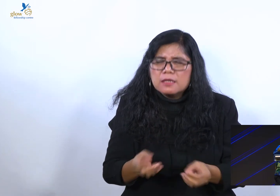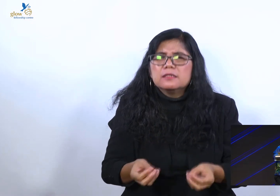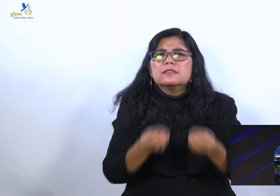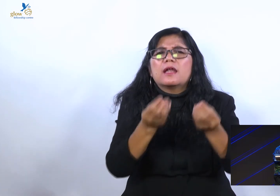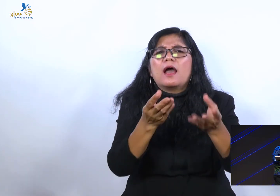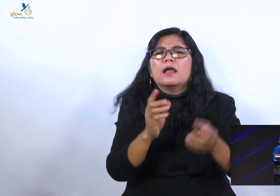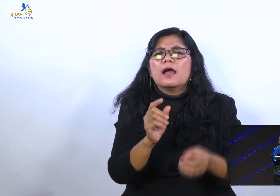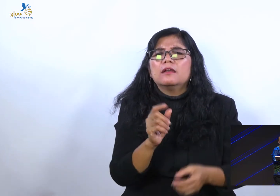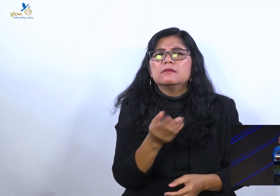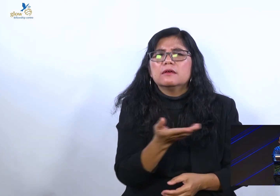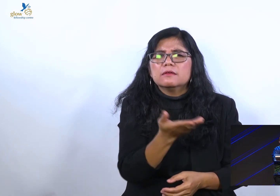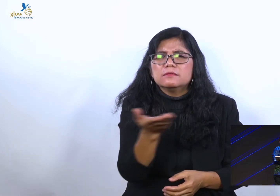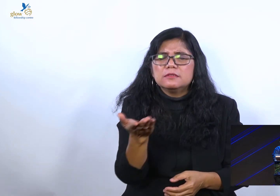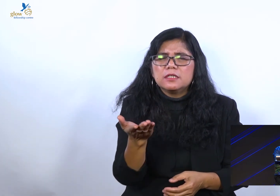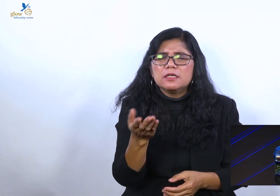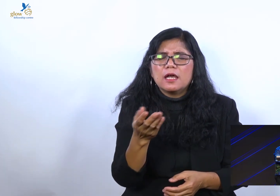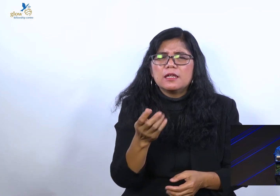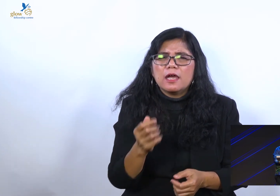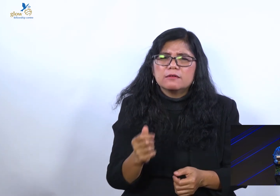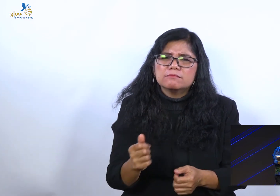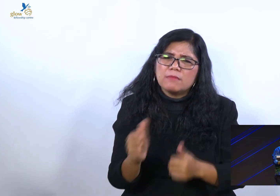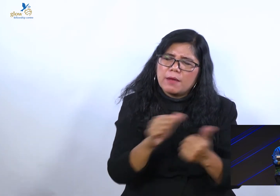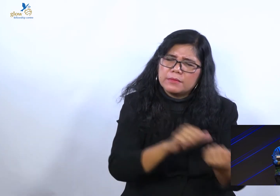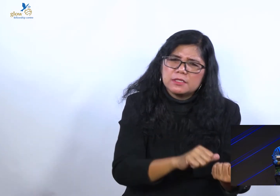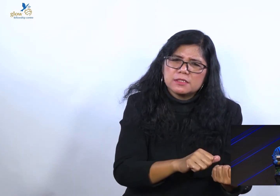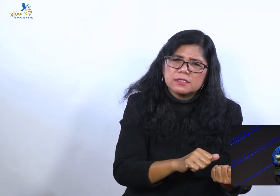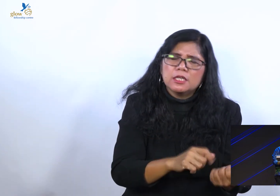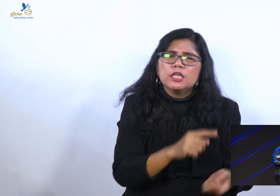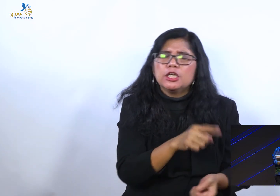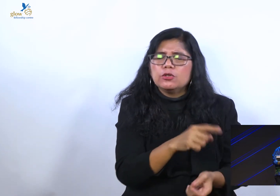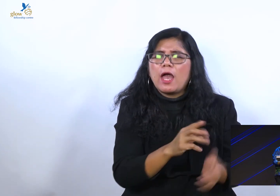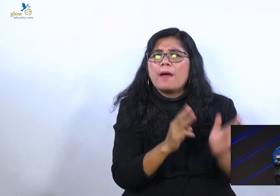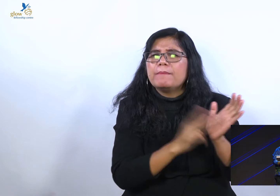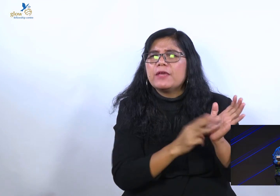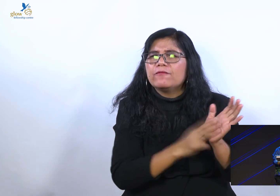tentang mikveh itu. Tapi mikveh dengan iman,